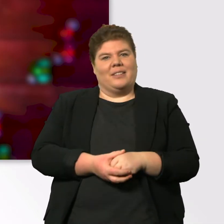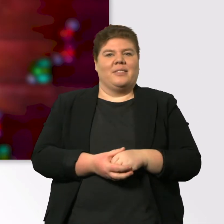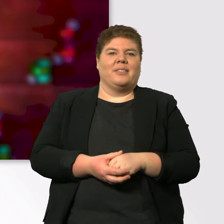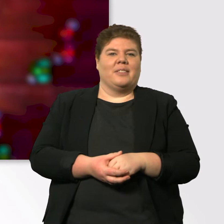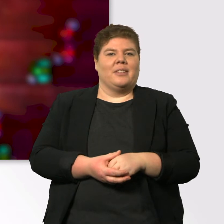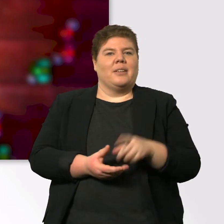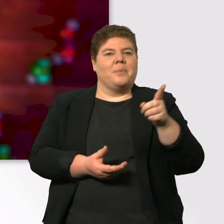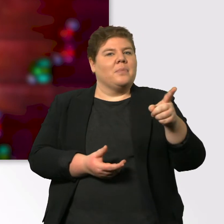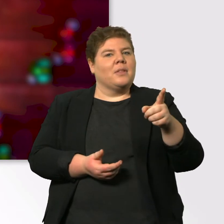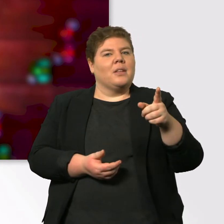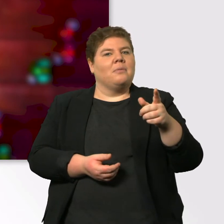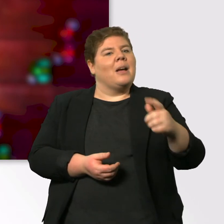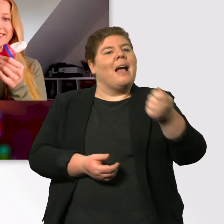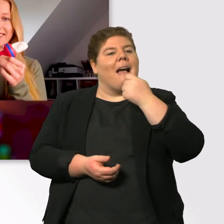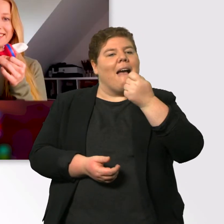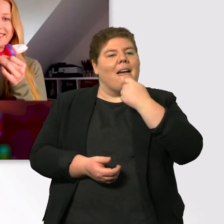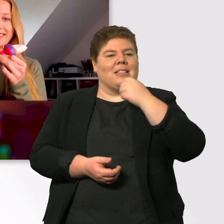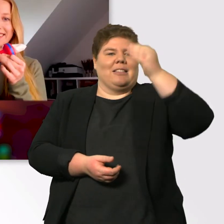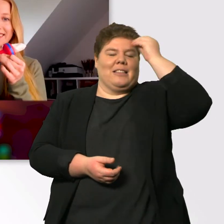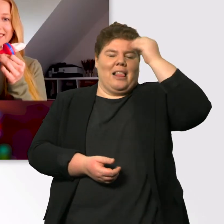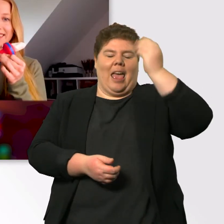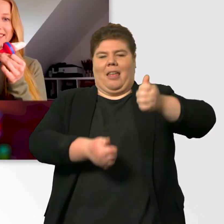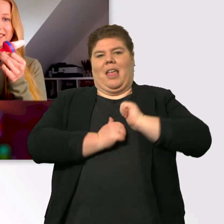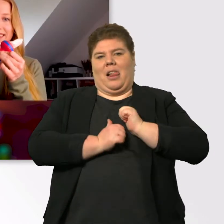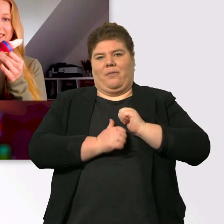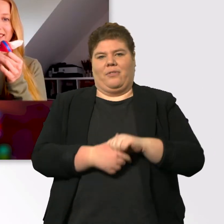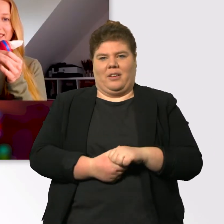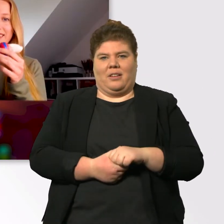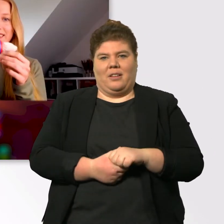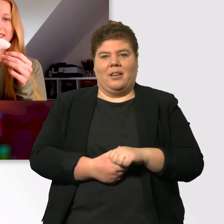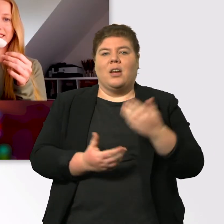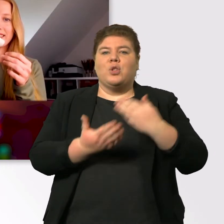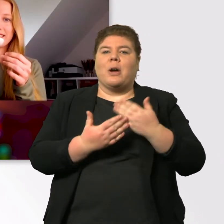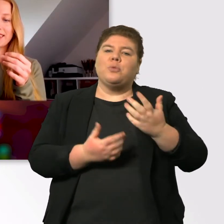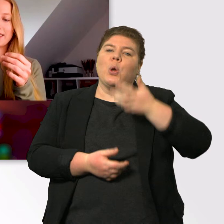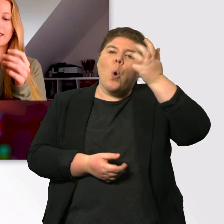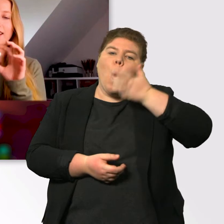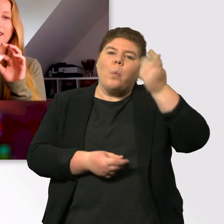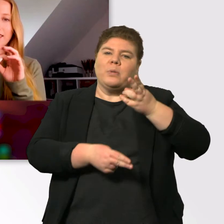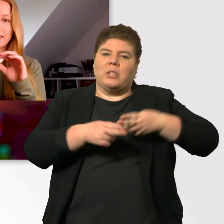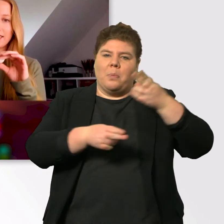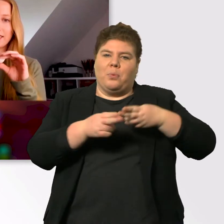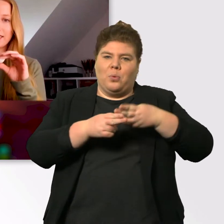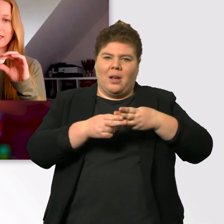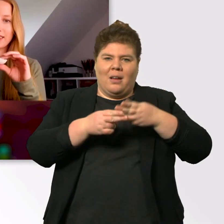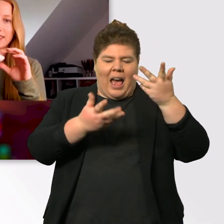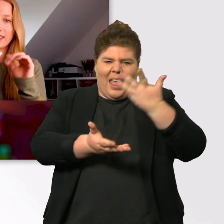Essenslernhilfe. Also, dass du zum Beispiel Obst oder Gemüse vorne in dieses Netz reinmachen kannst.